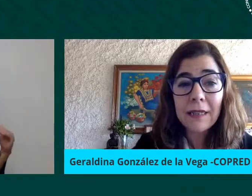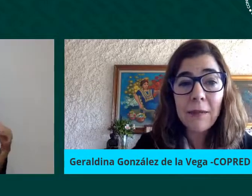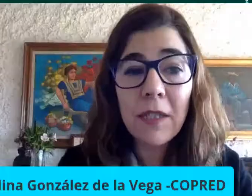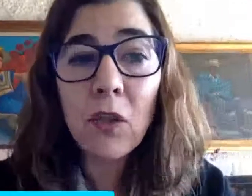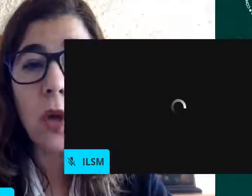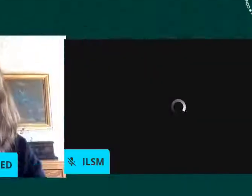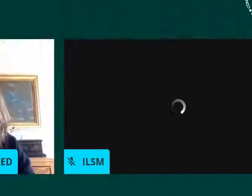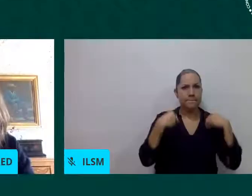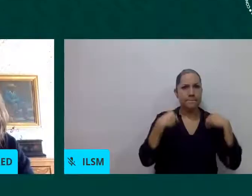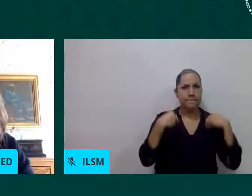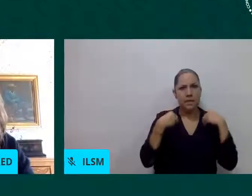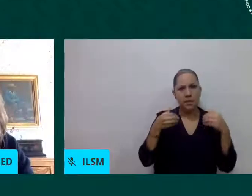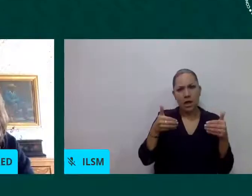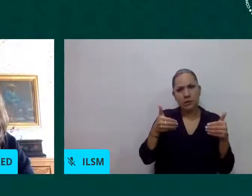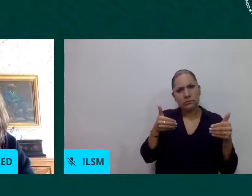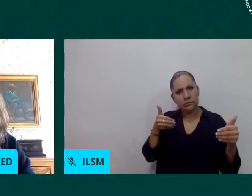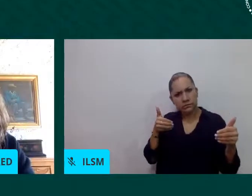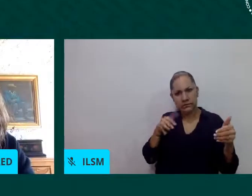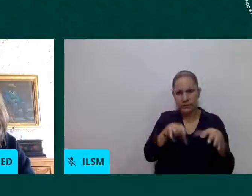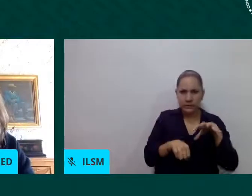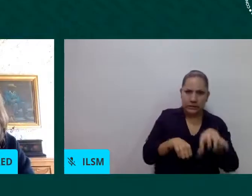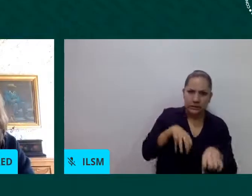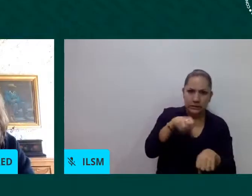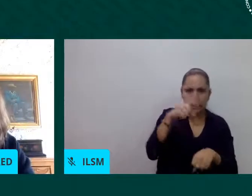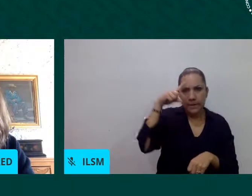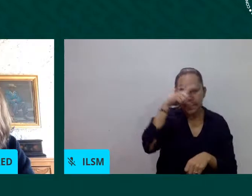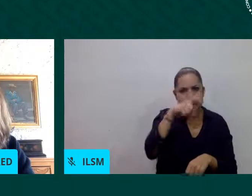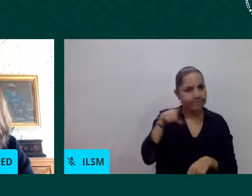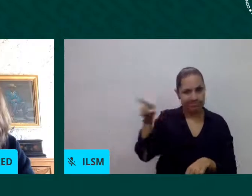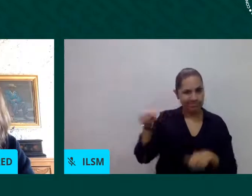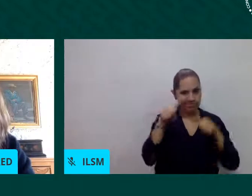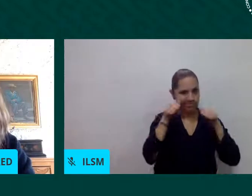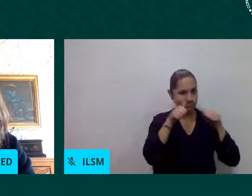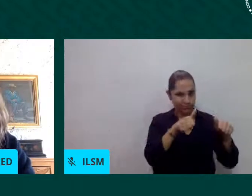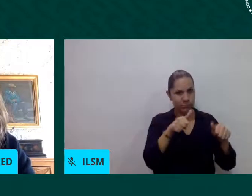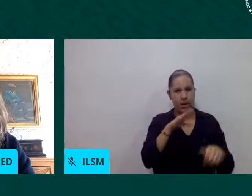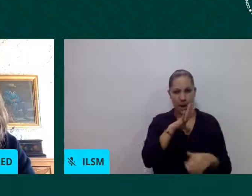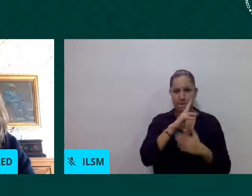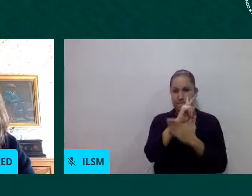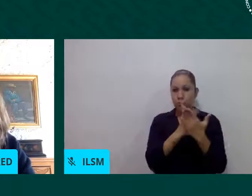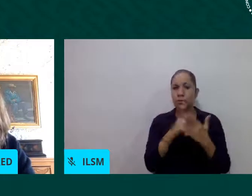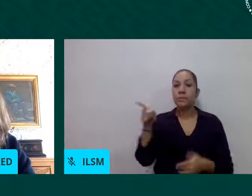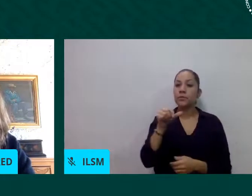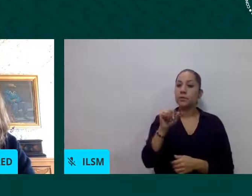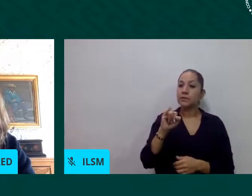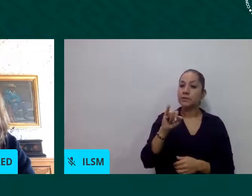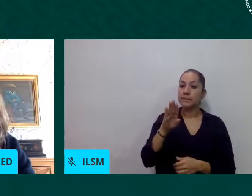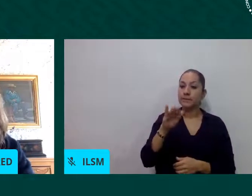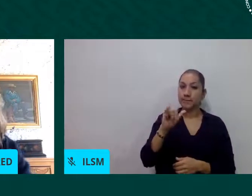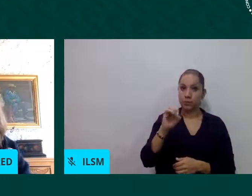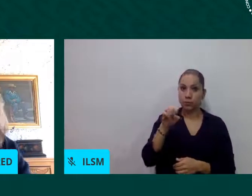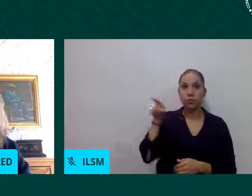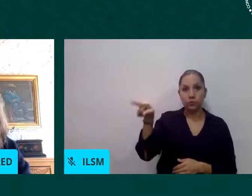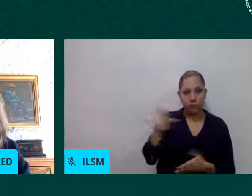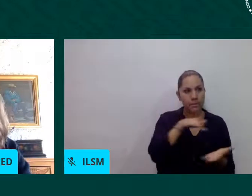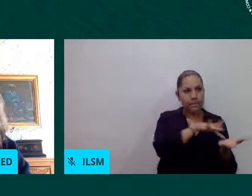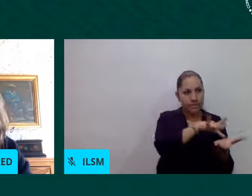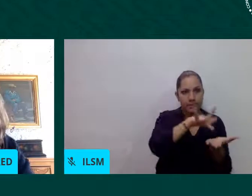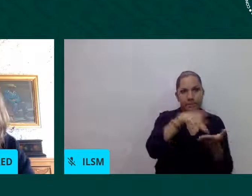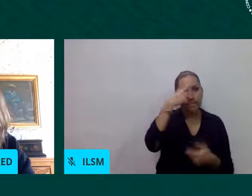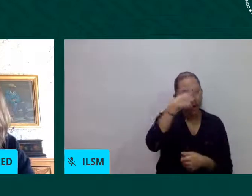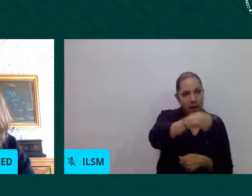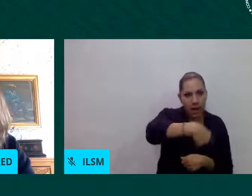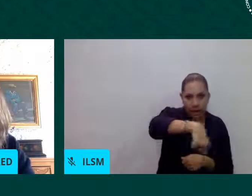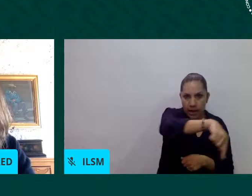la CIVISO es dar apoyo para la regularización migratoria para orientar para conseguir trabajo